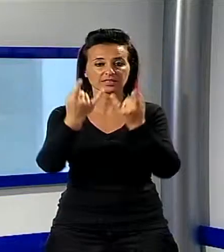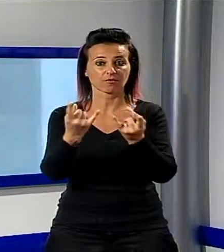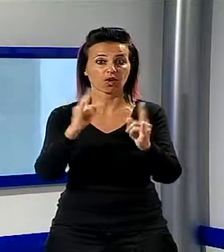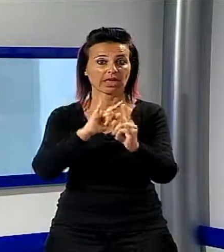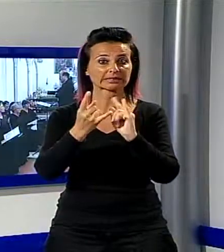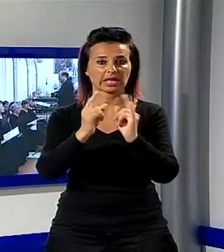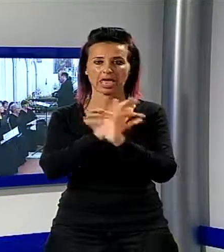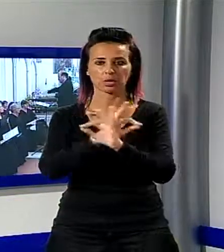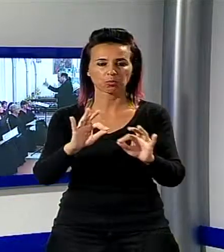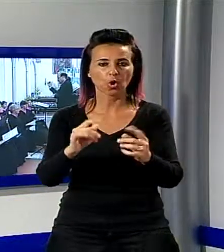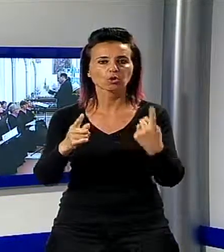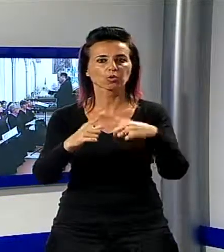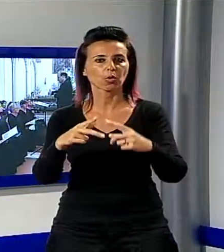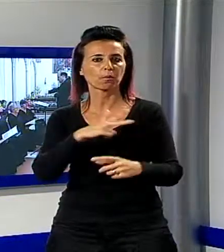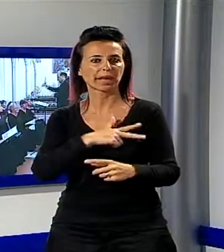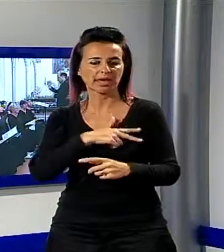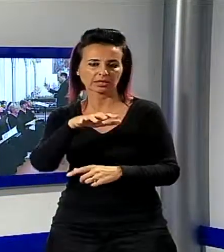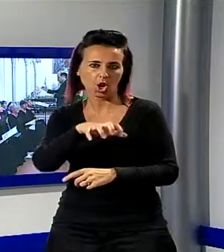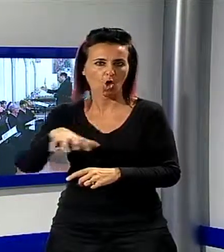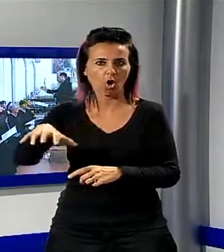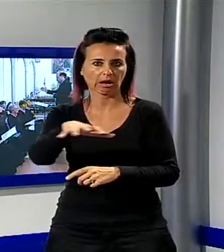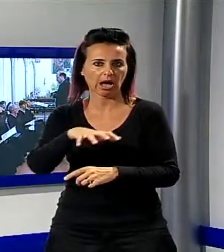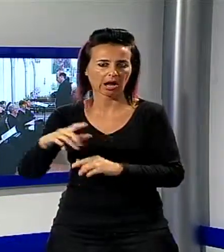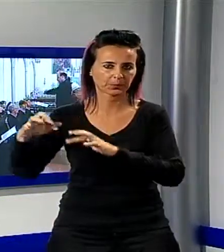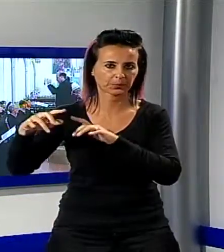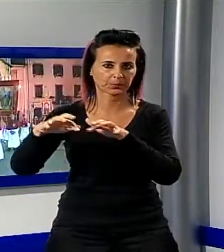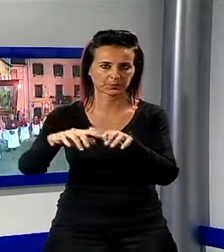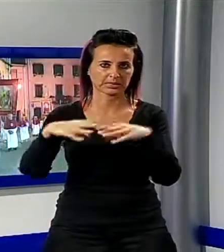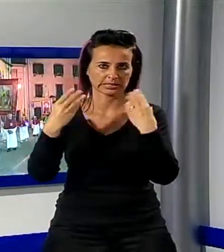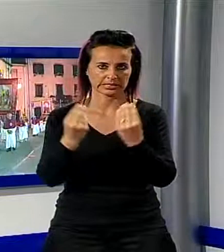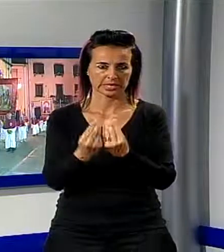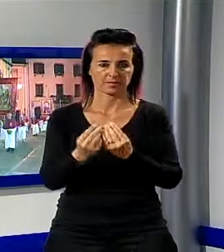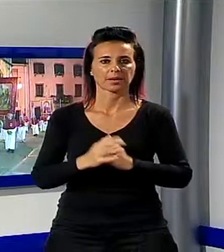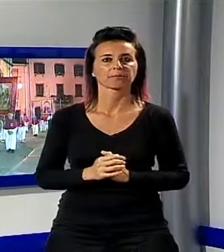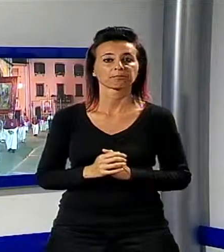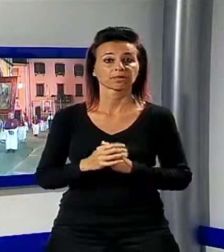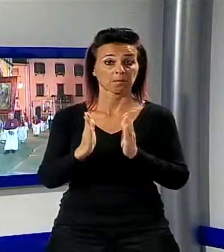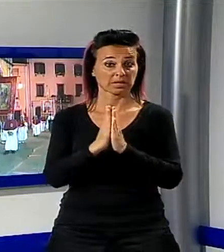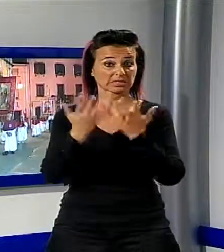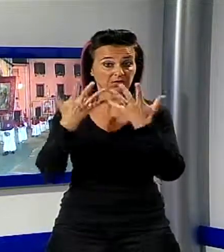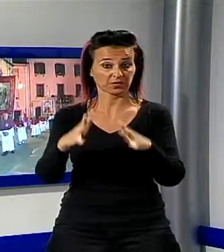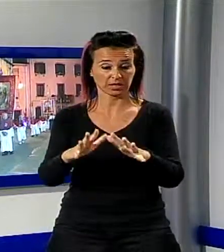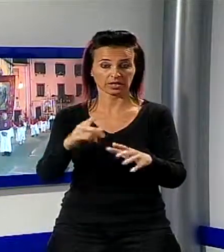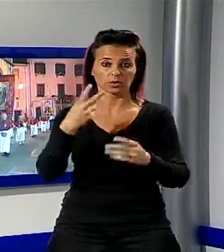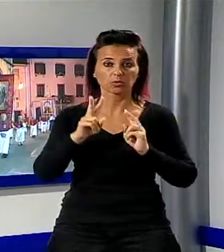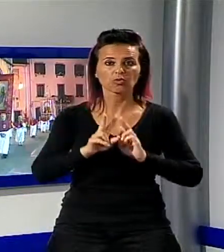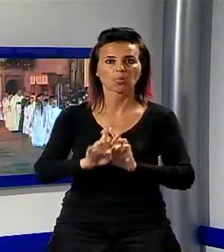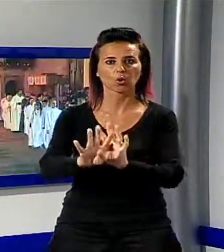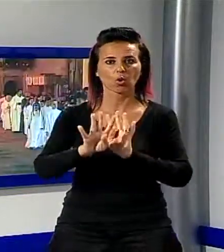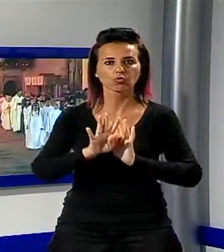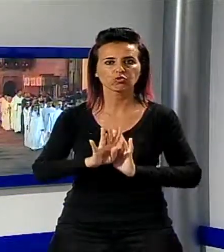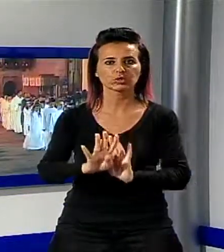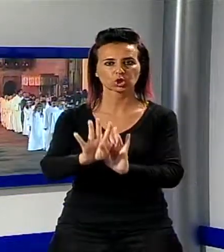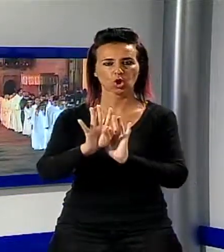Abate, i parroci e i sacerdoti della zona pastorale della Garfagnana. Subito dopo la processione eucaristica con la